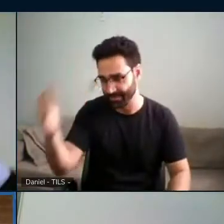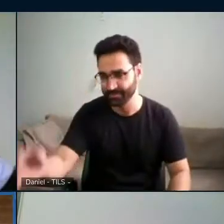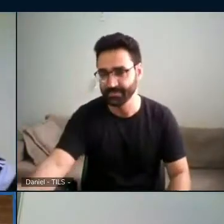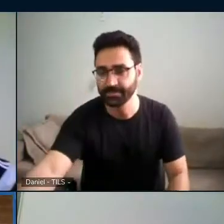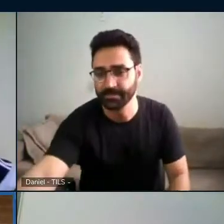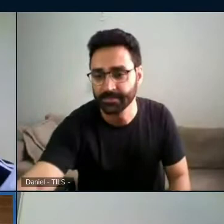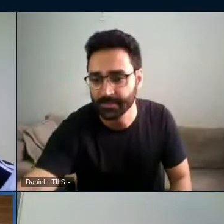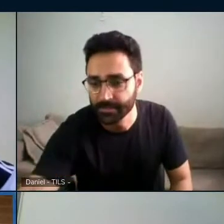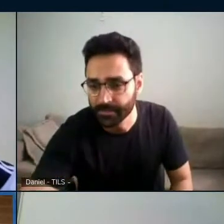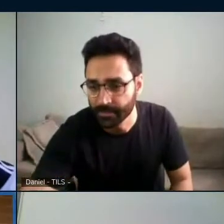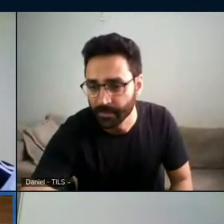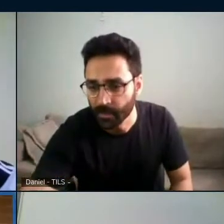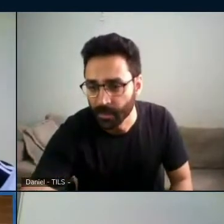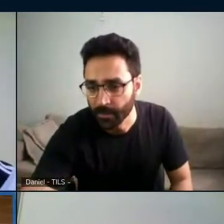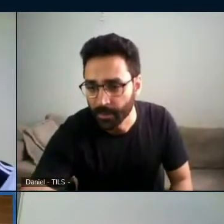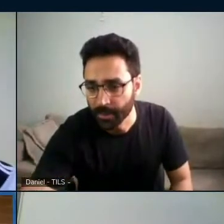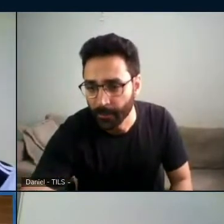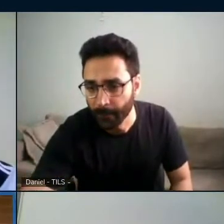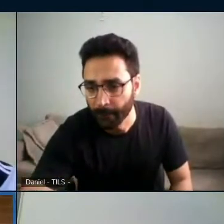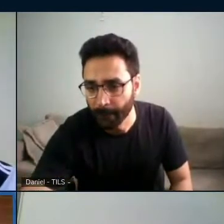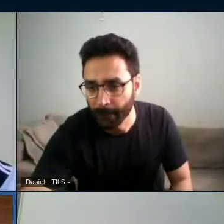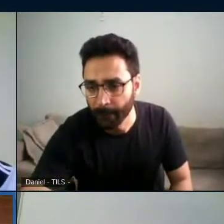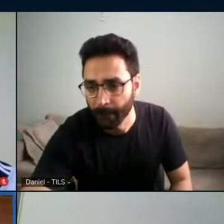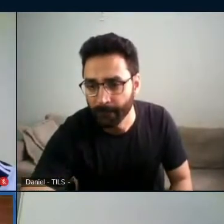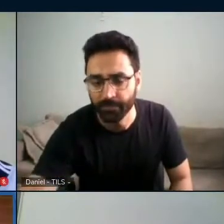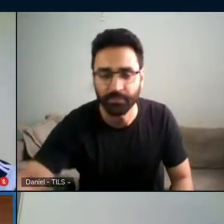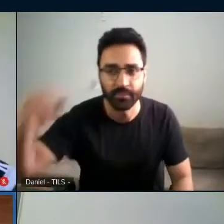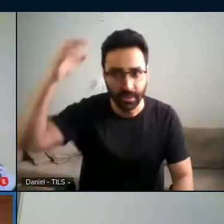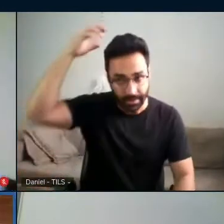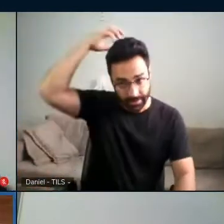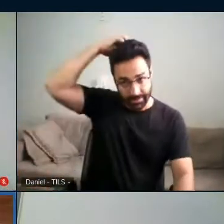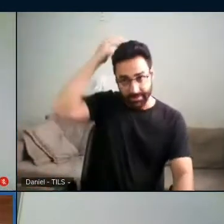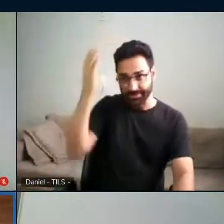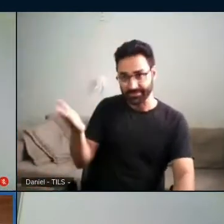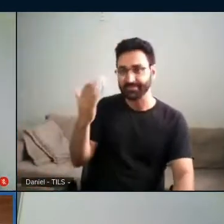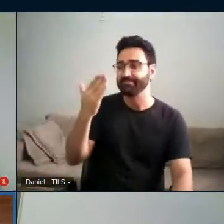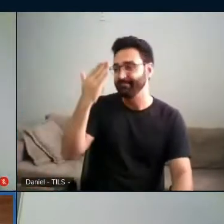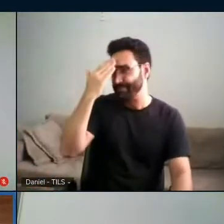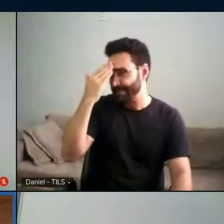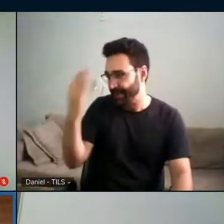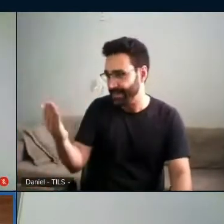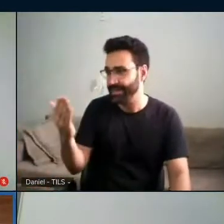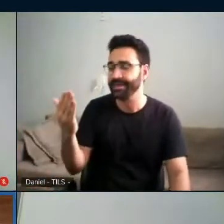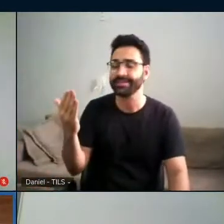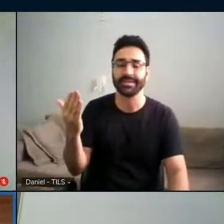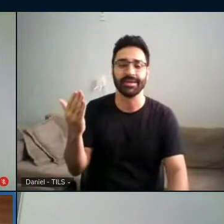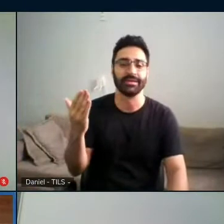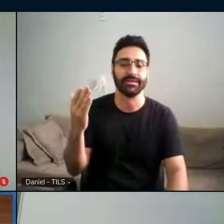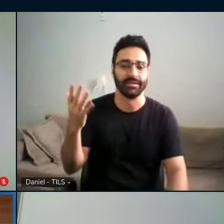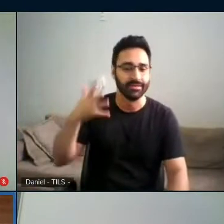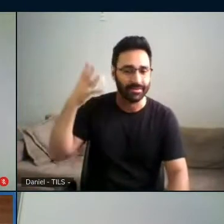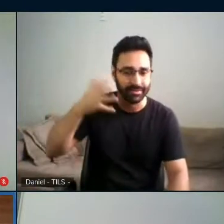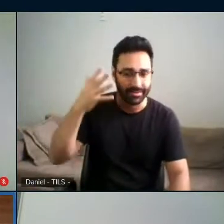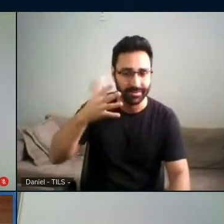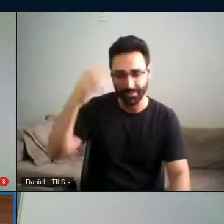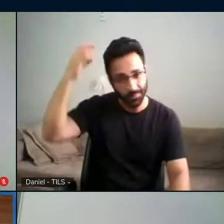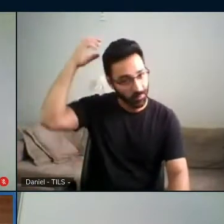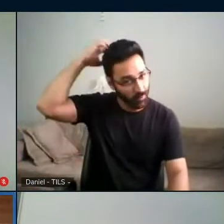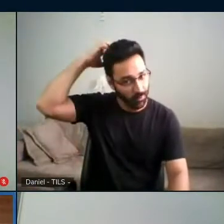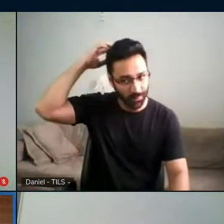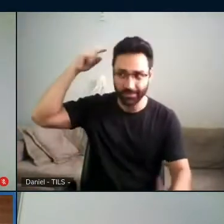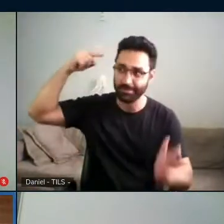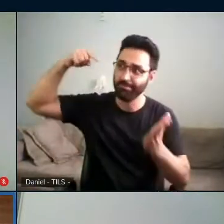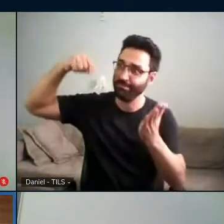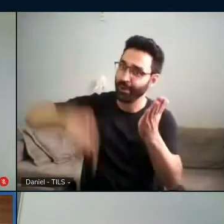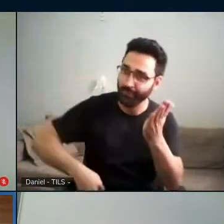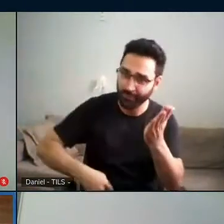Obrigada, Guto, pela tua presença aqui, pela tua fala, pela tua leitura, e a gente sabe que o Guto mergulha em tudo que